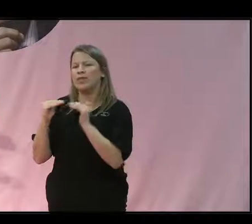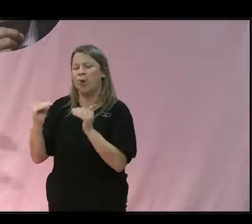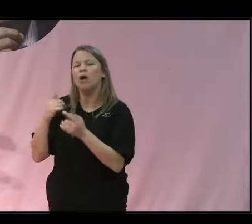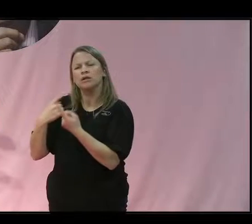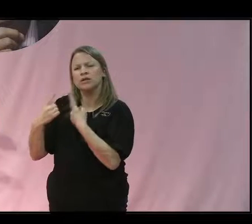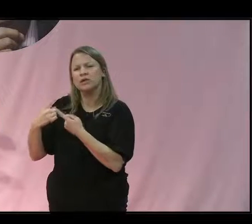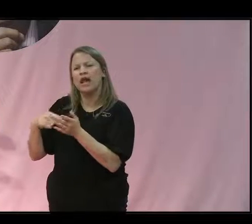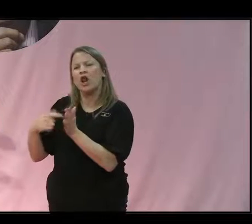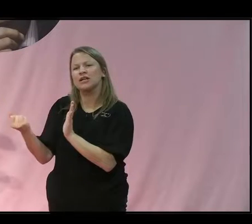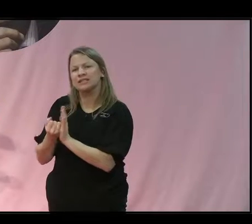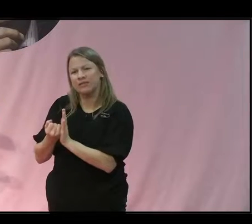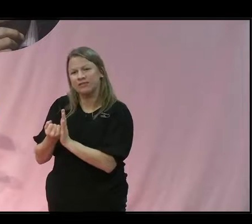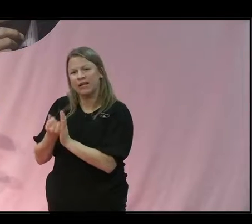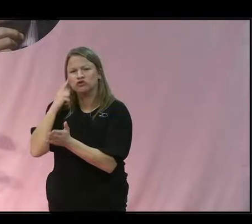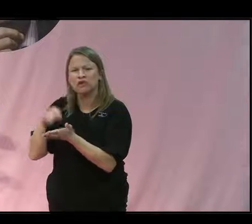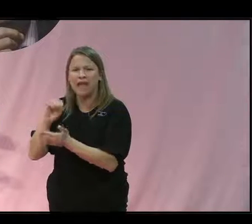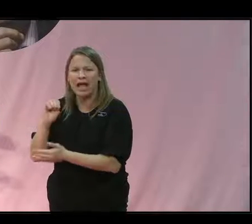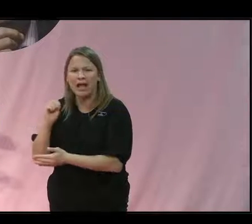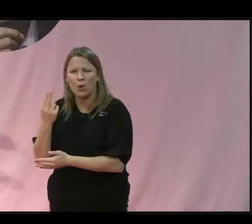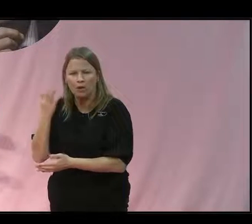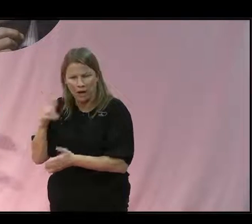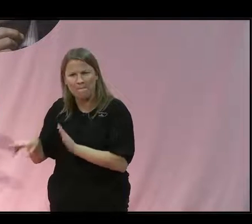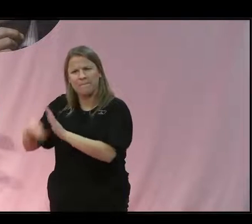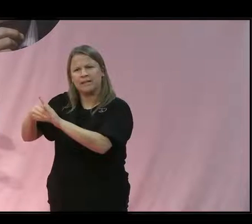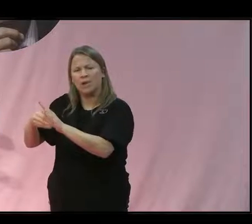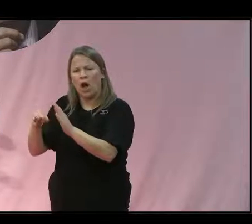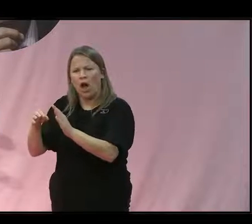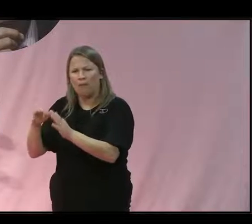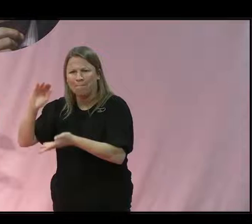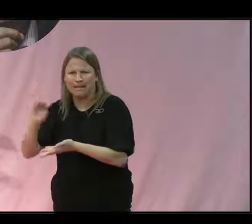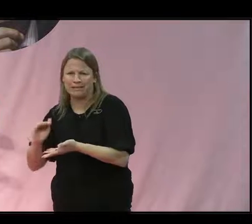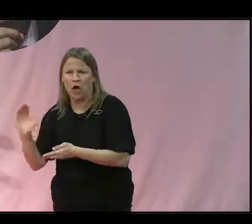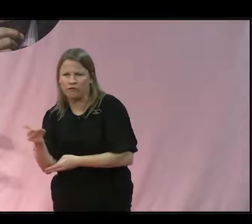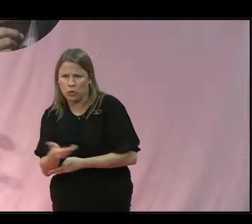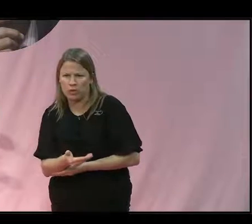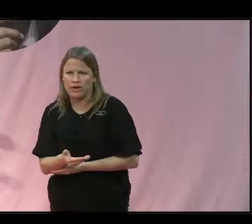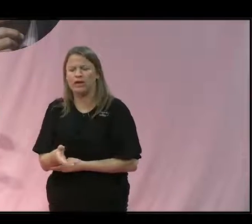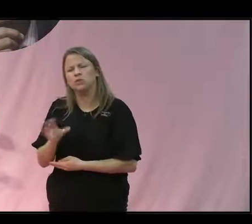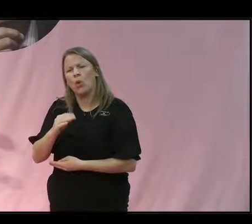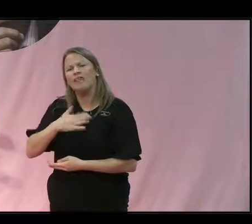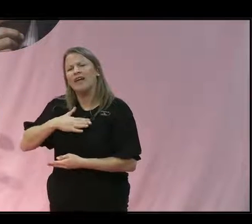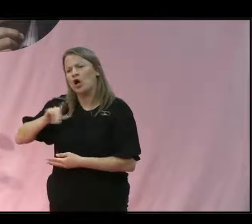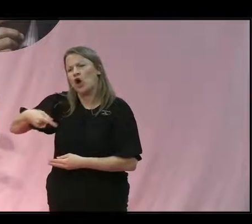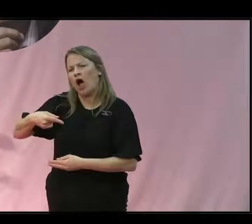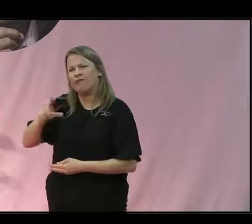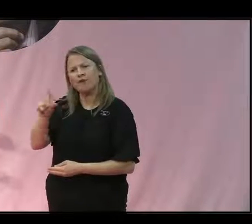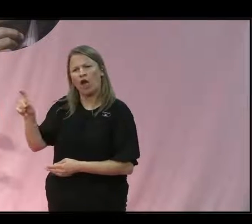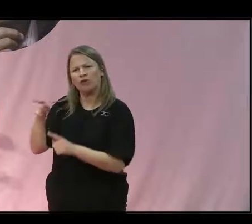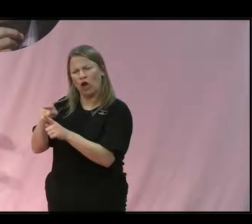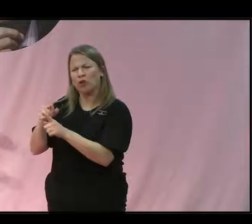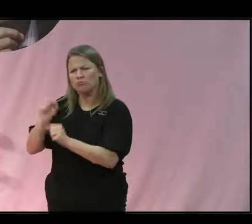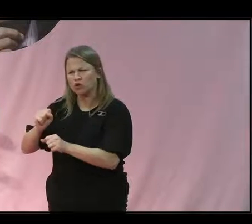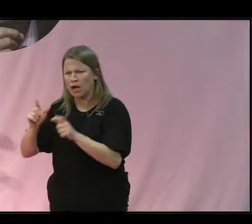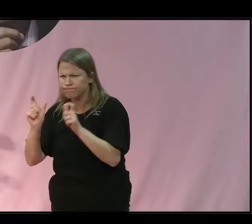minska Europas bidrag till avskogningen. Där man ska ställa krav på företag att de måste hålla koll på att de varor de